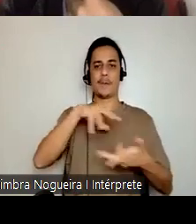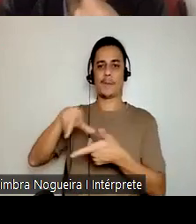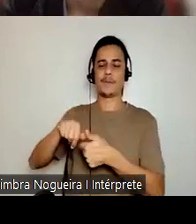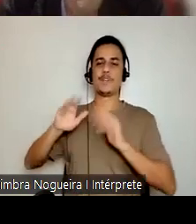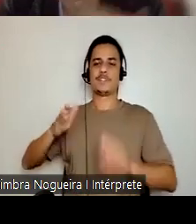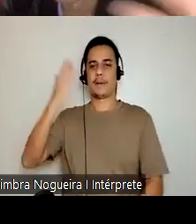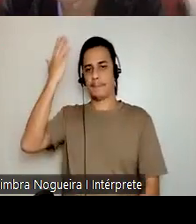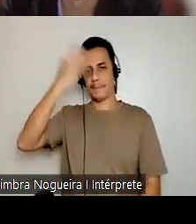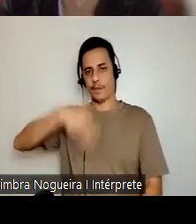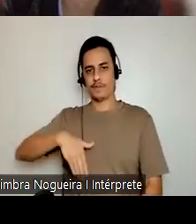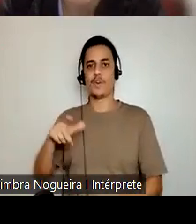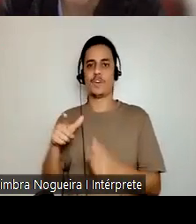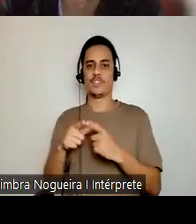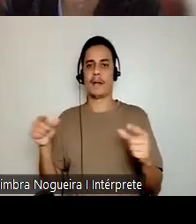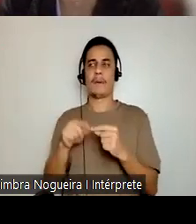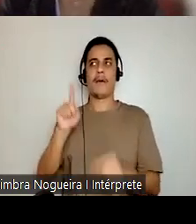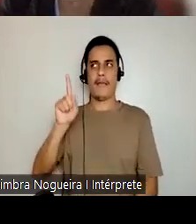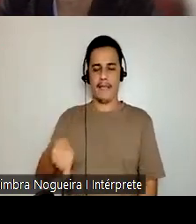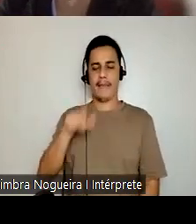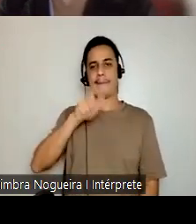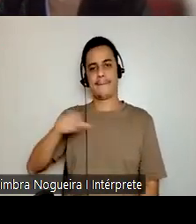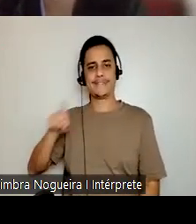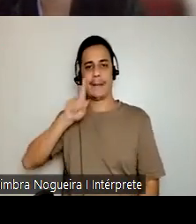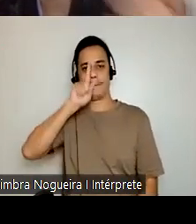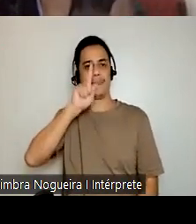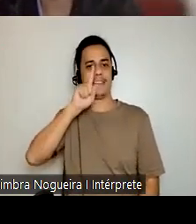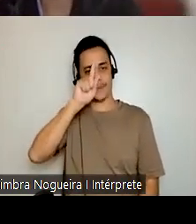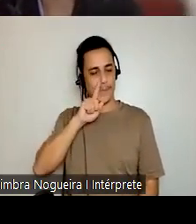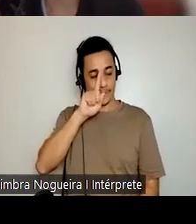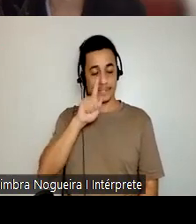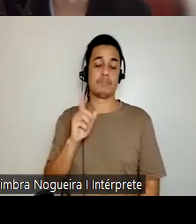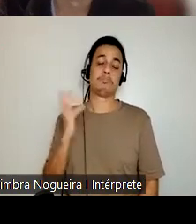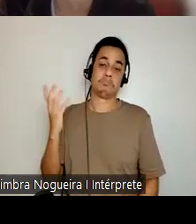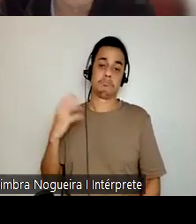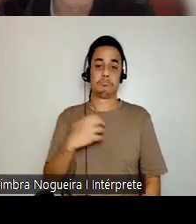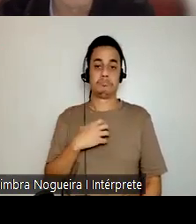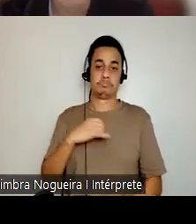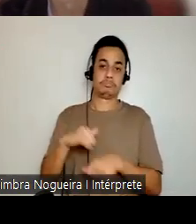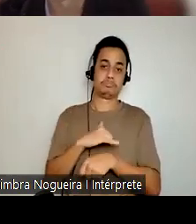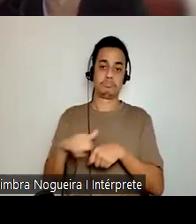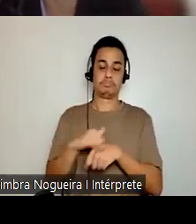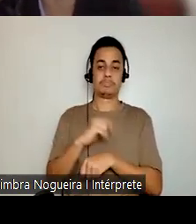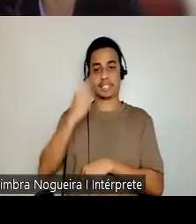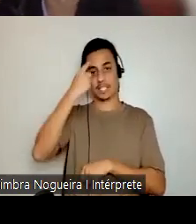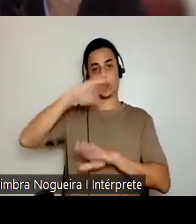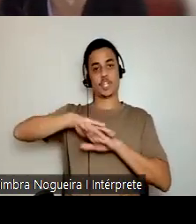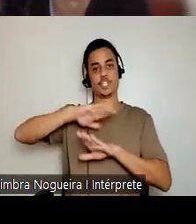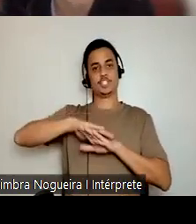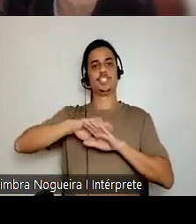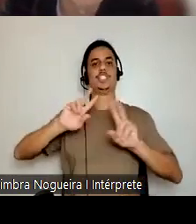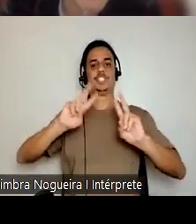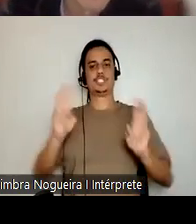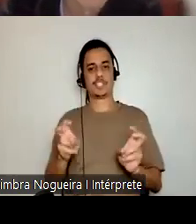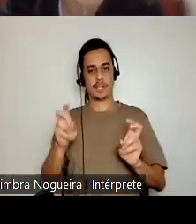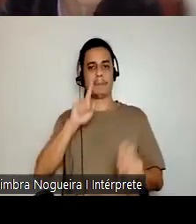os japoneses são realmente perigosos, enfim, essa foi a forma como a ideologia do perigo amarelo chegou no